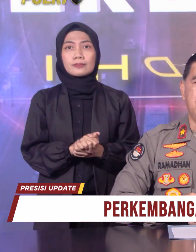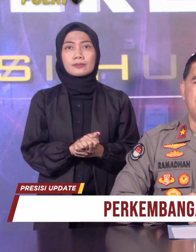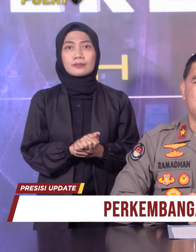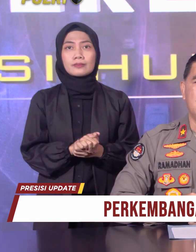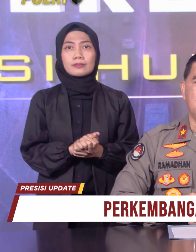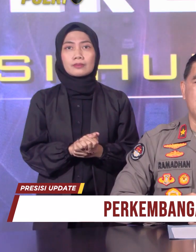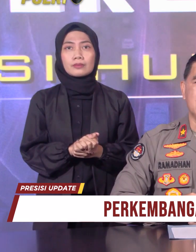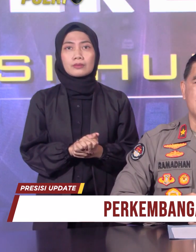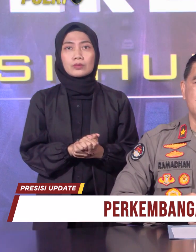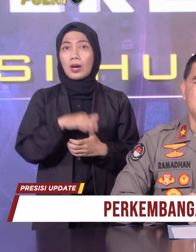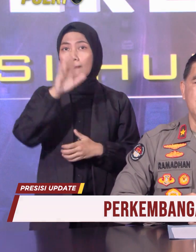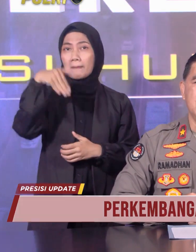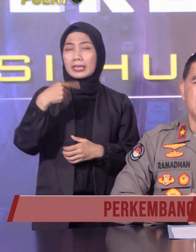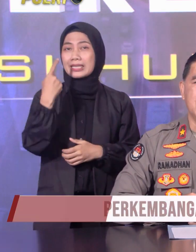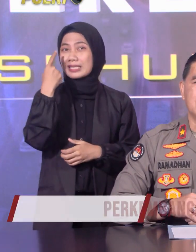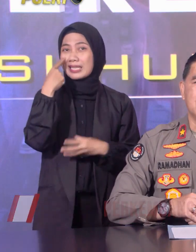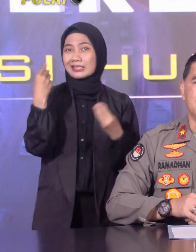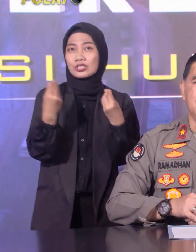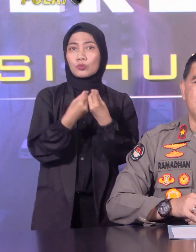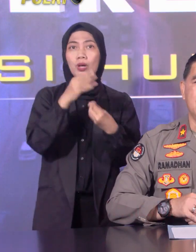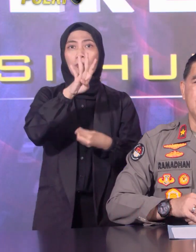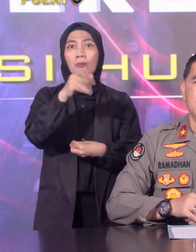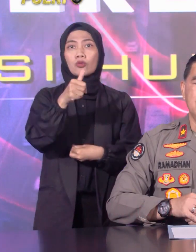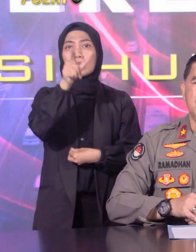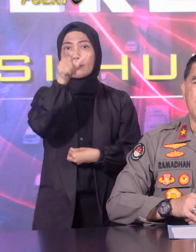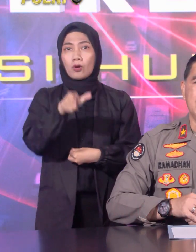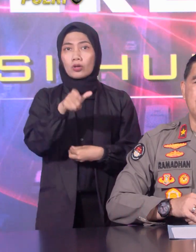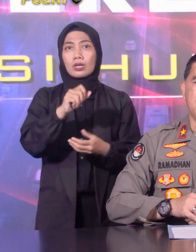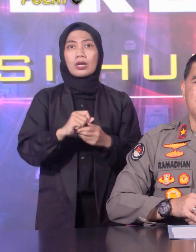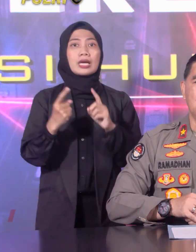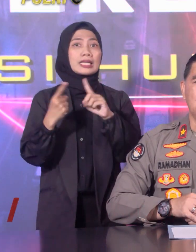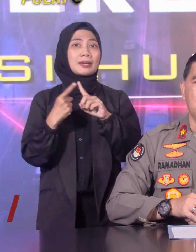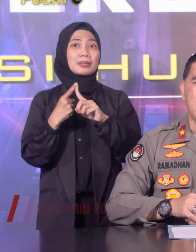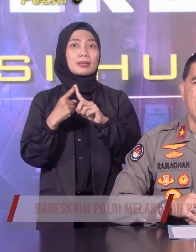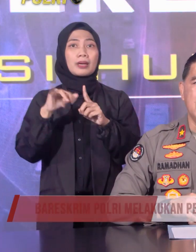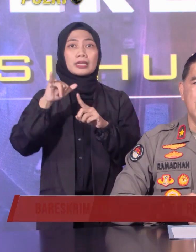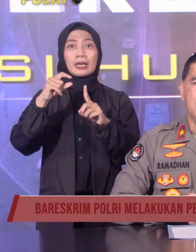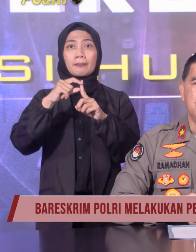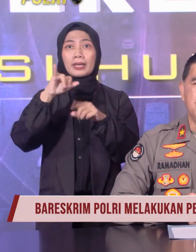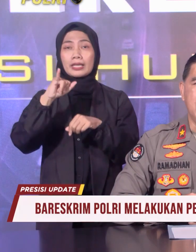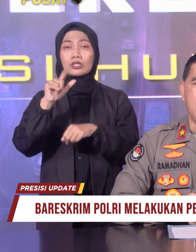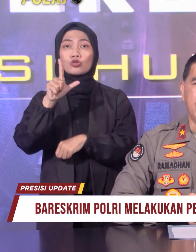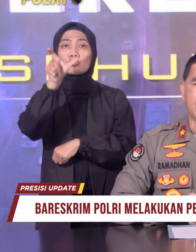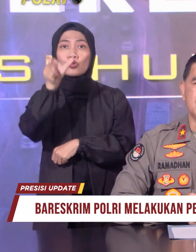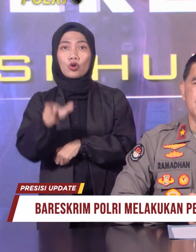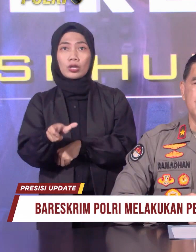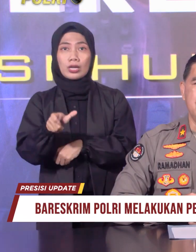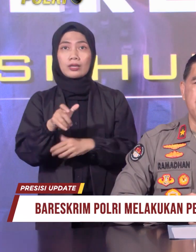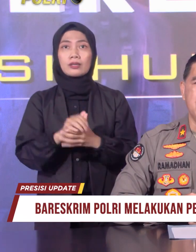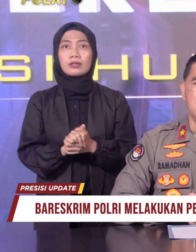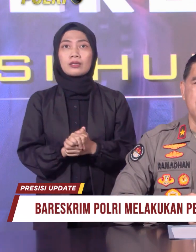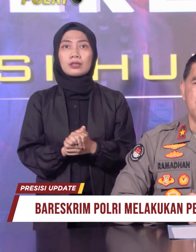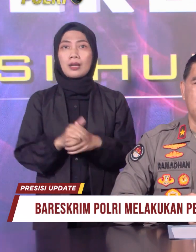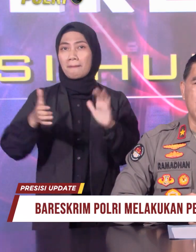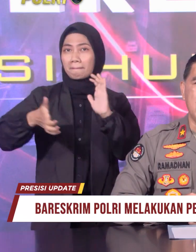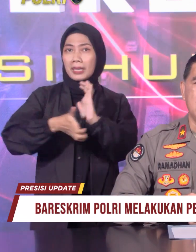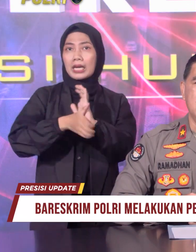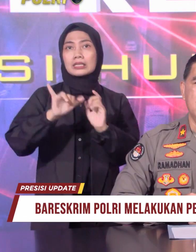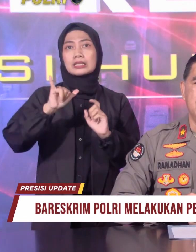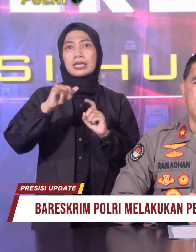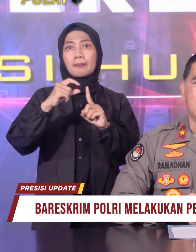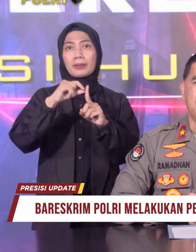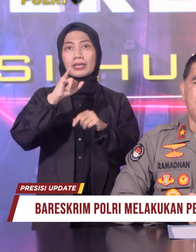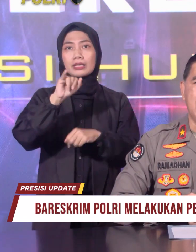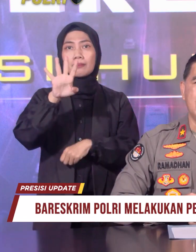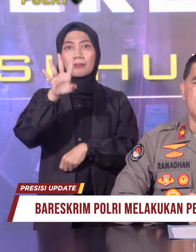46 orang saksi yang terdiri dari pihak YPI 7 orang, pihak X-YPI 4 orang,